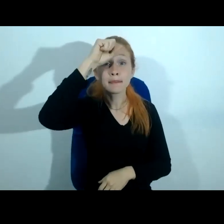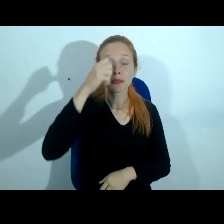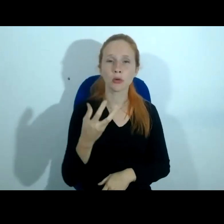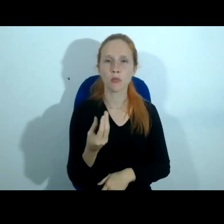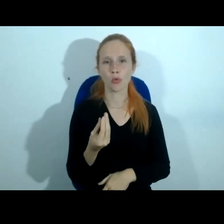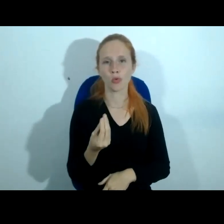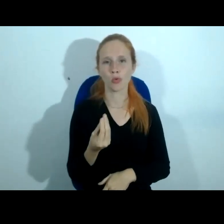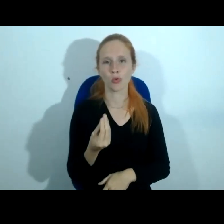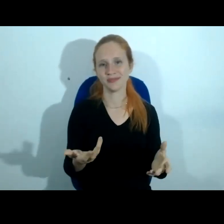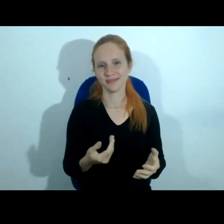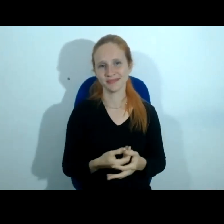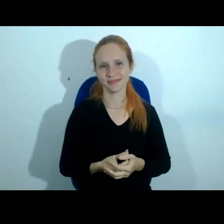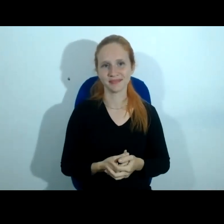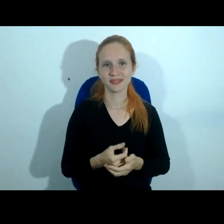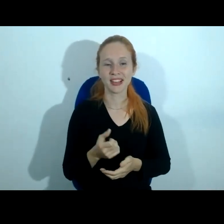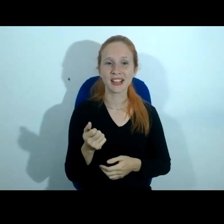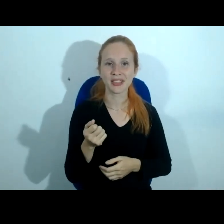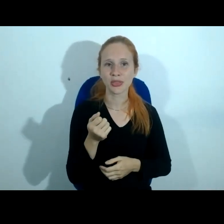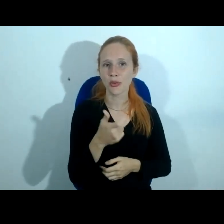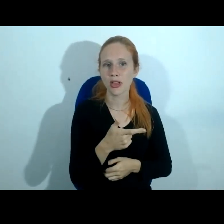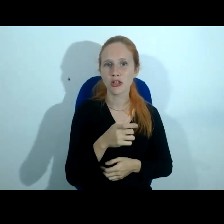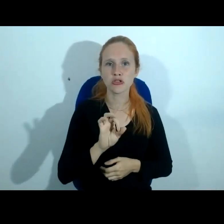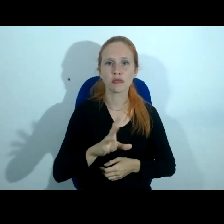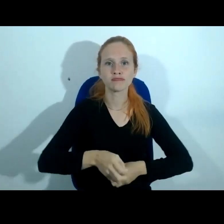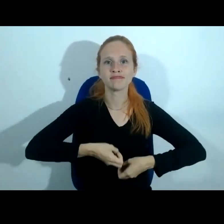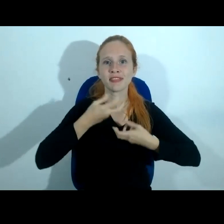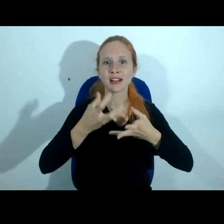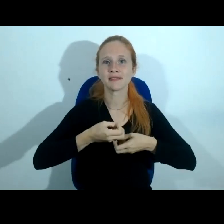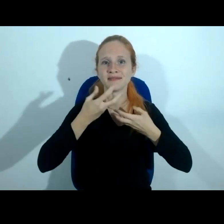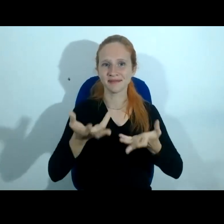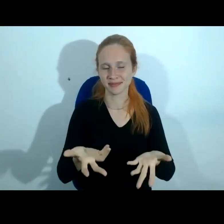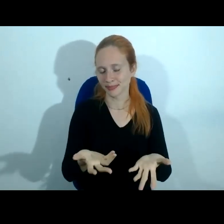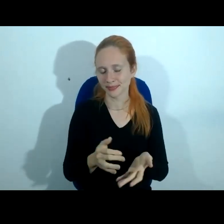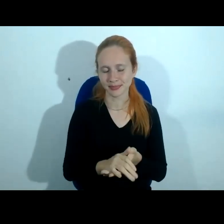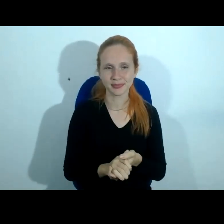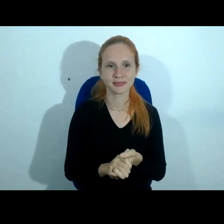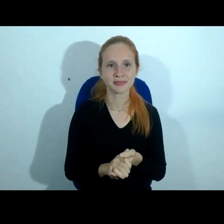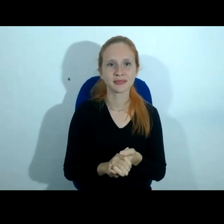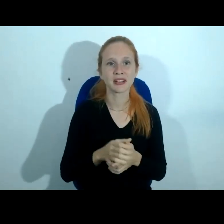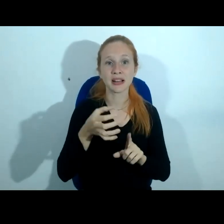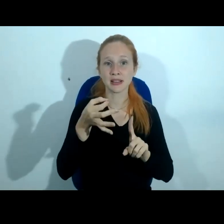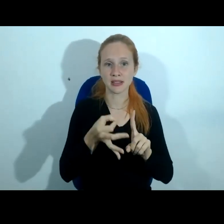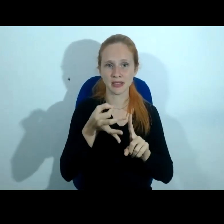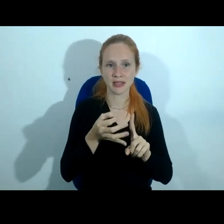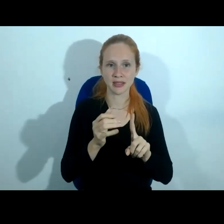que na realidade do meu olhar ou falo as minhas posições. desembargador Najib, desembargadora